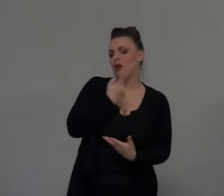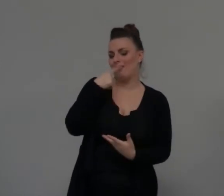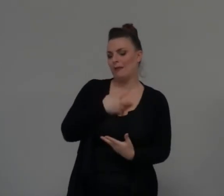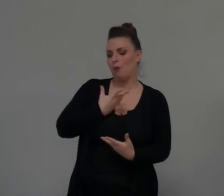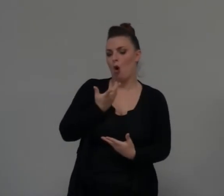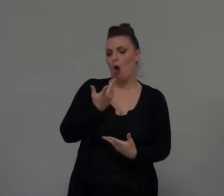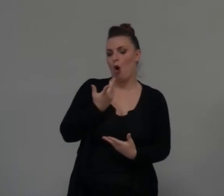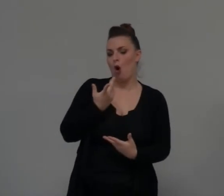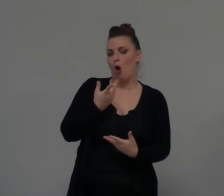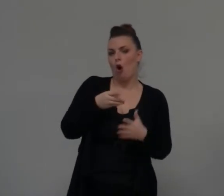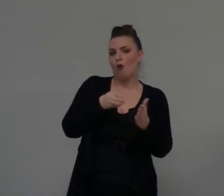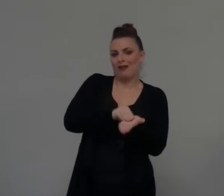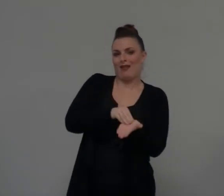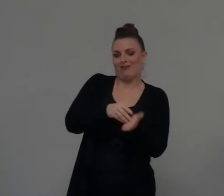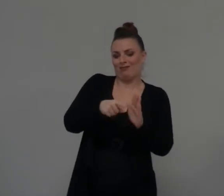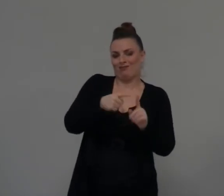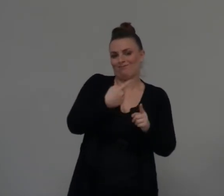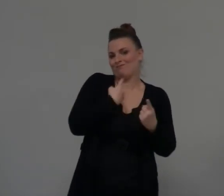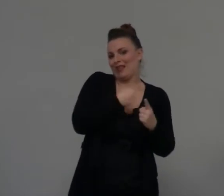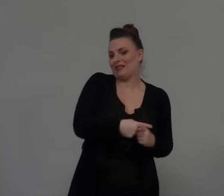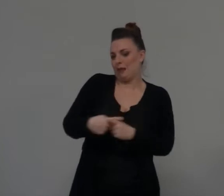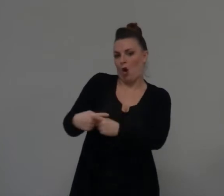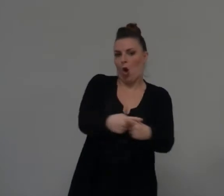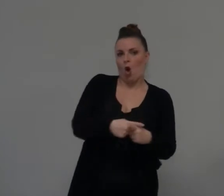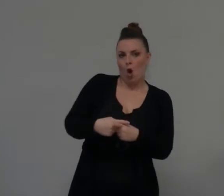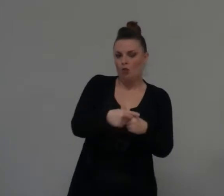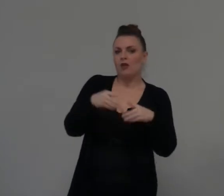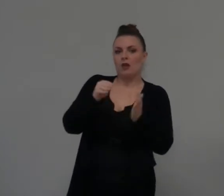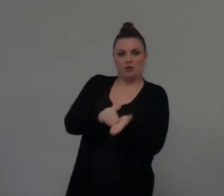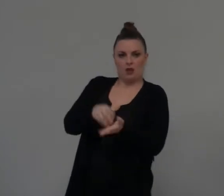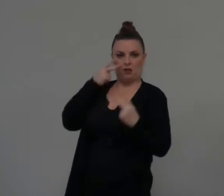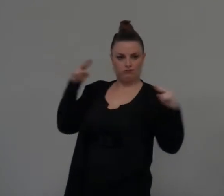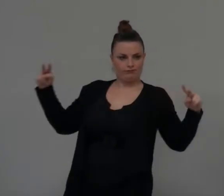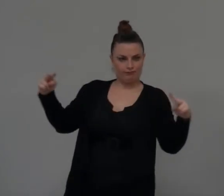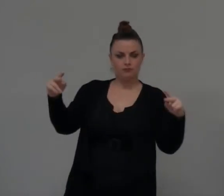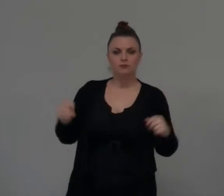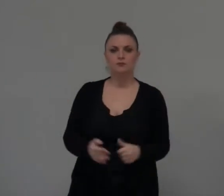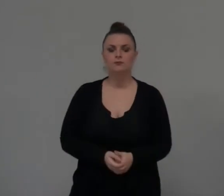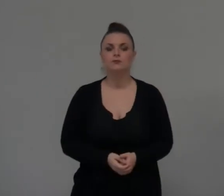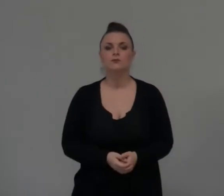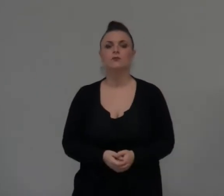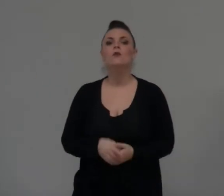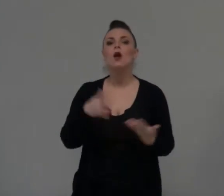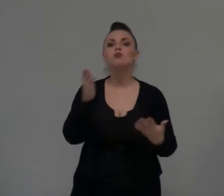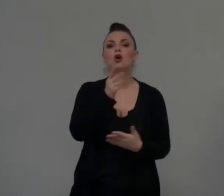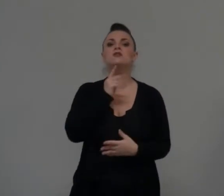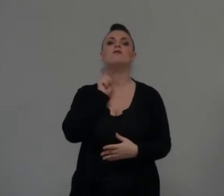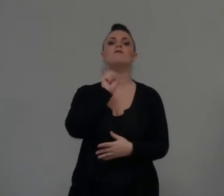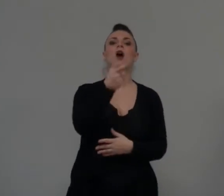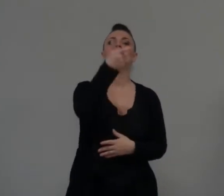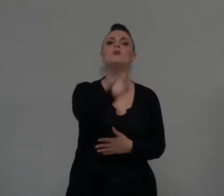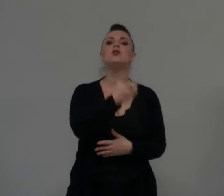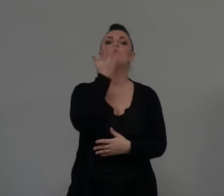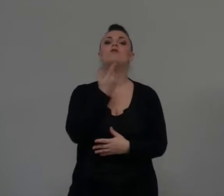che erano... Ok? cui era lì perché era pronto per